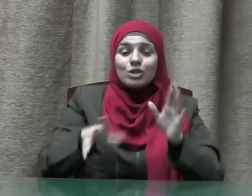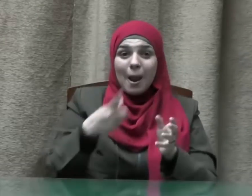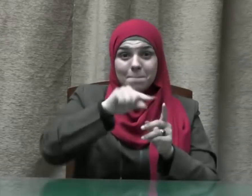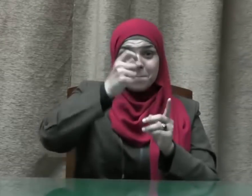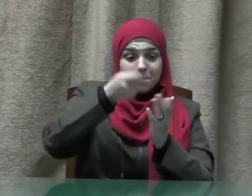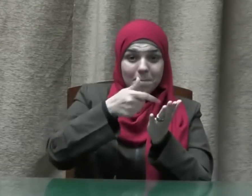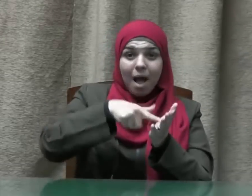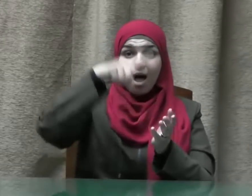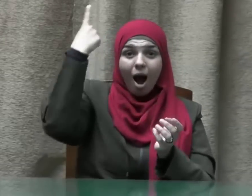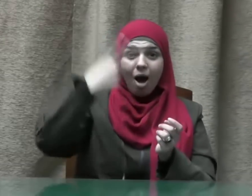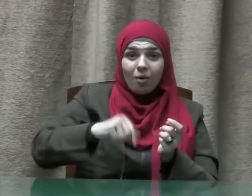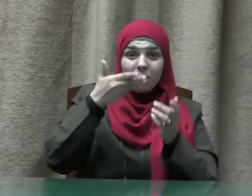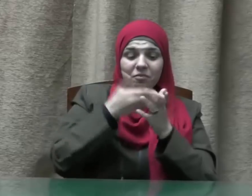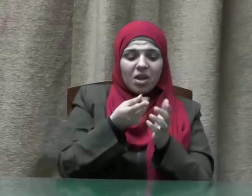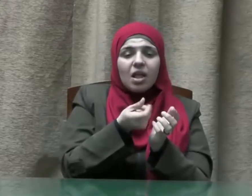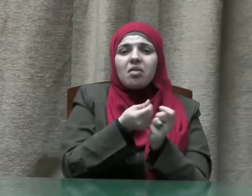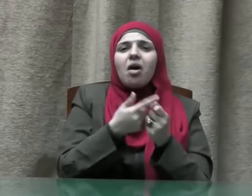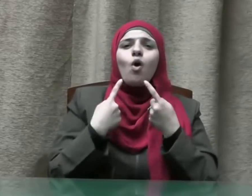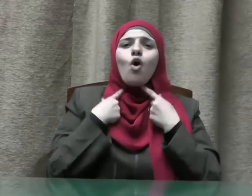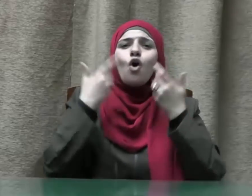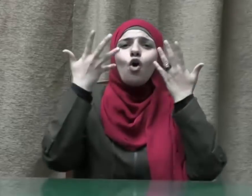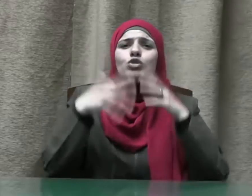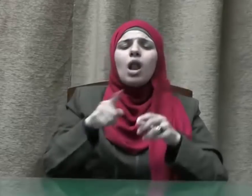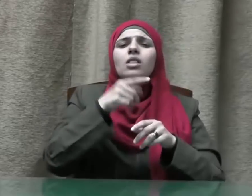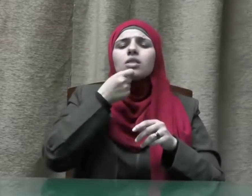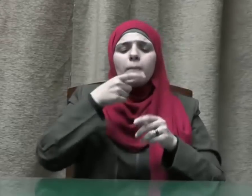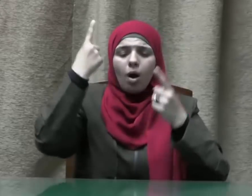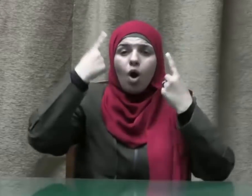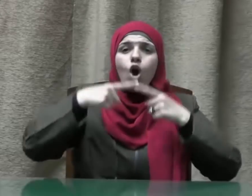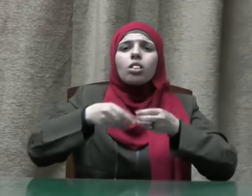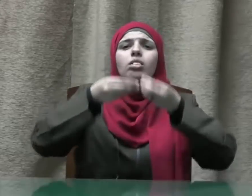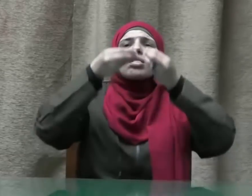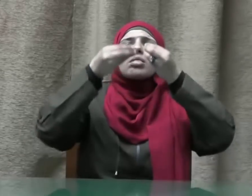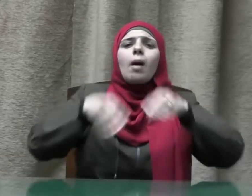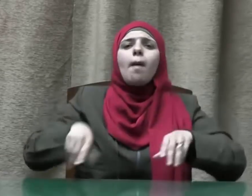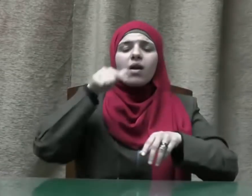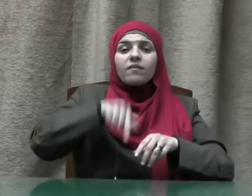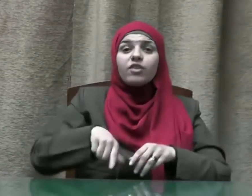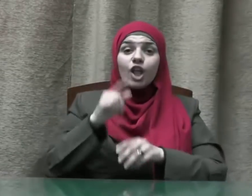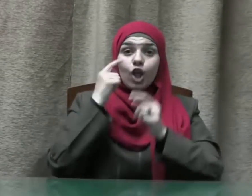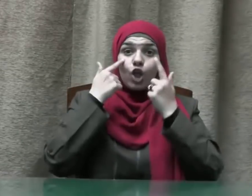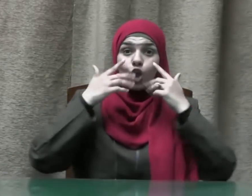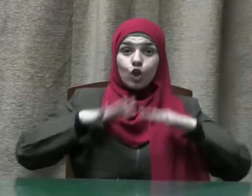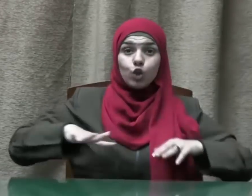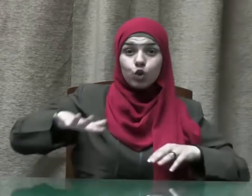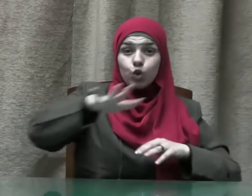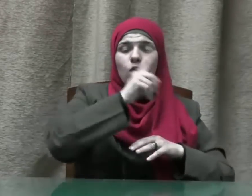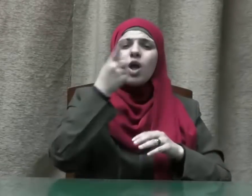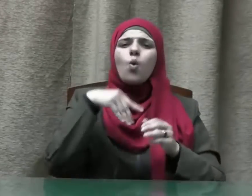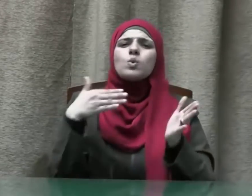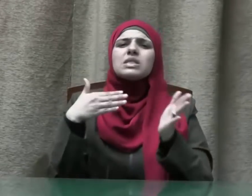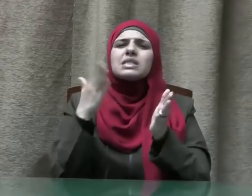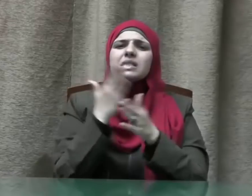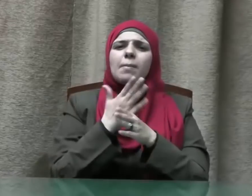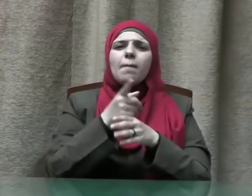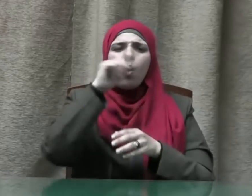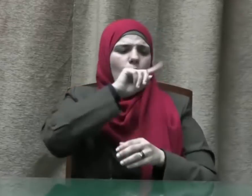السخت مدمر له في الدنيا وسبب للعنة والطرد في